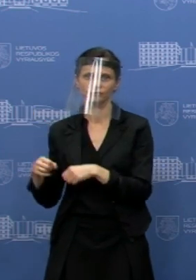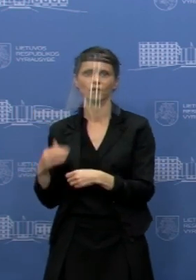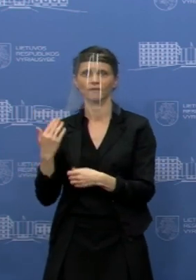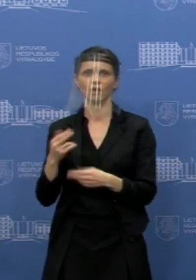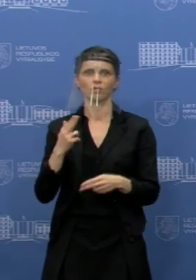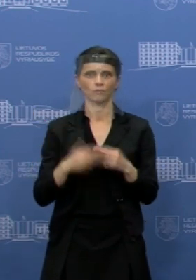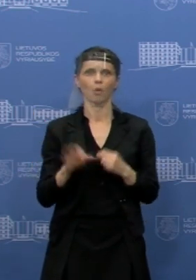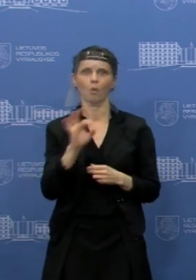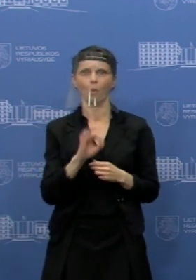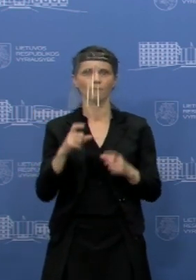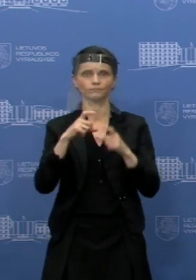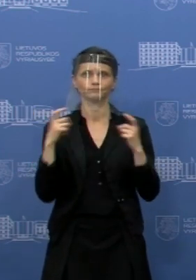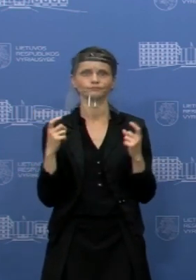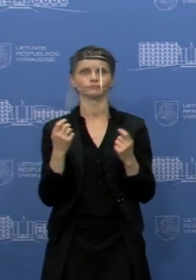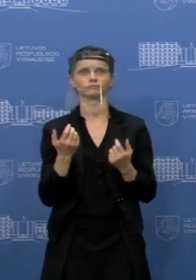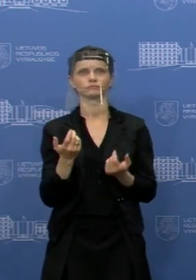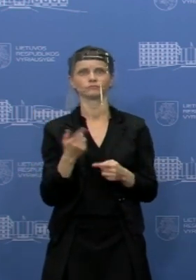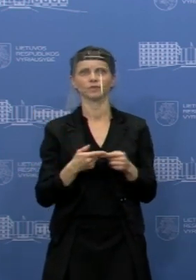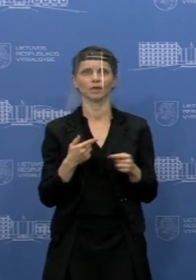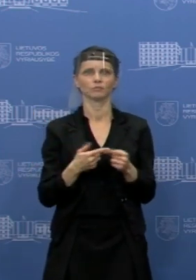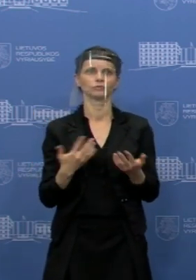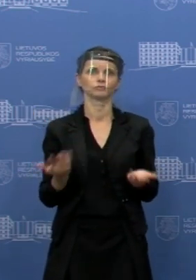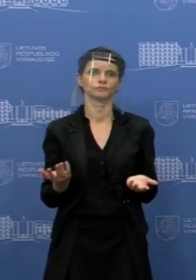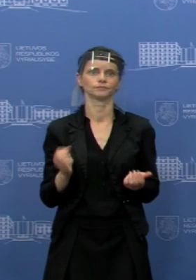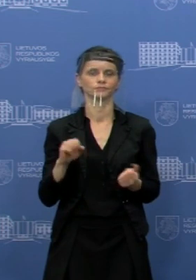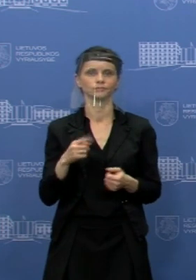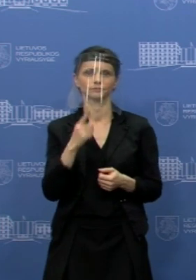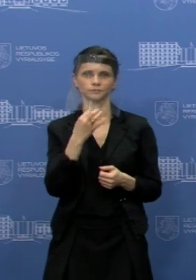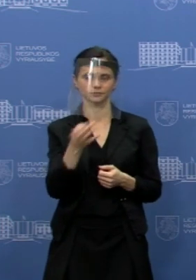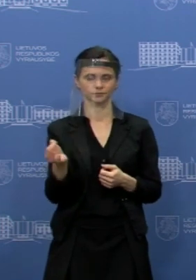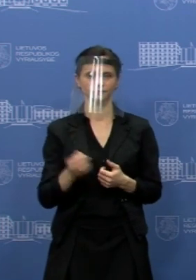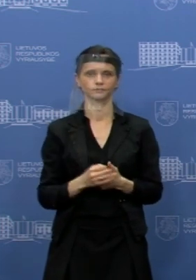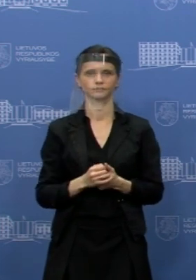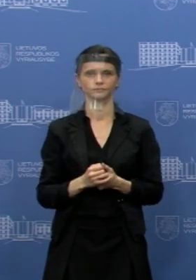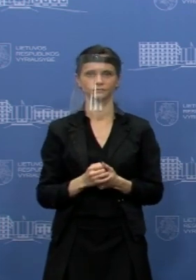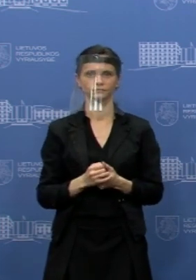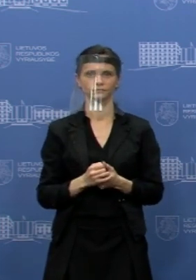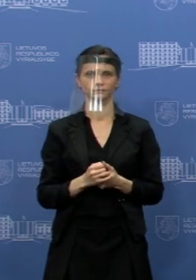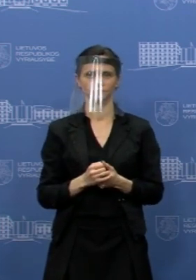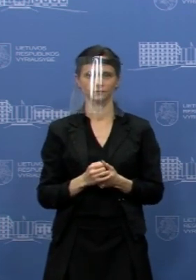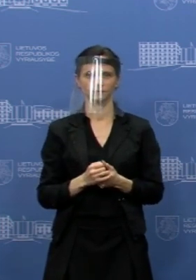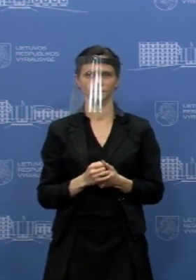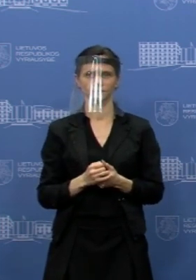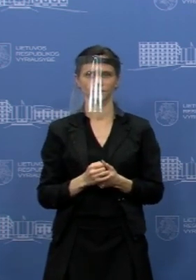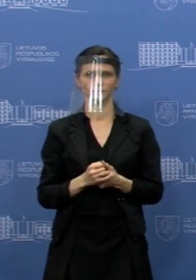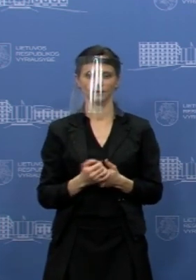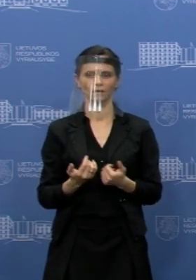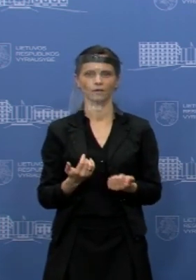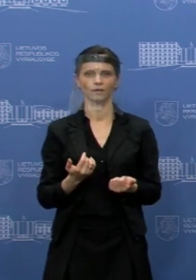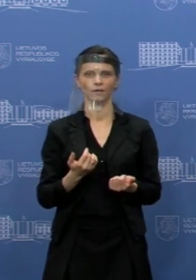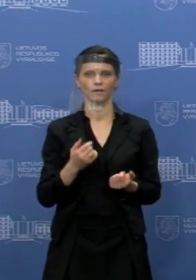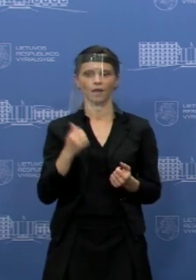apsaugos priemonių, tai noriu tik tai priminti, kad yra pavėdimai duoti pačiom